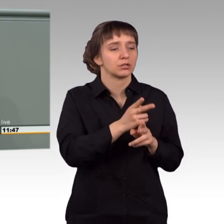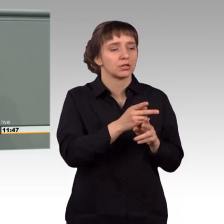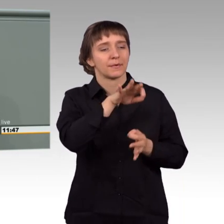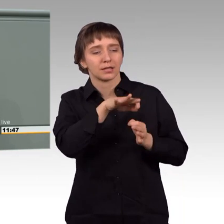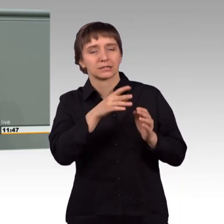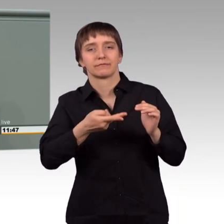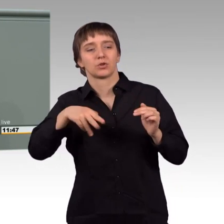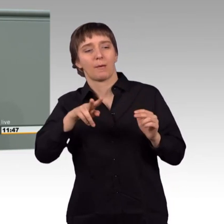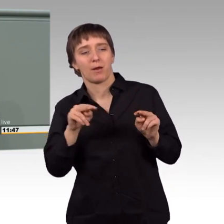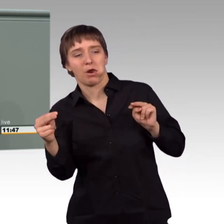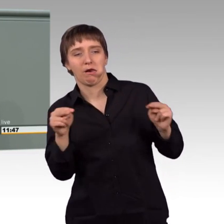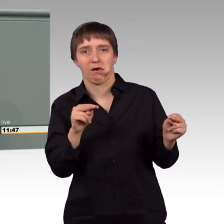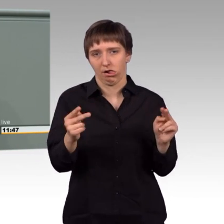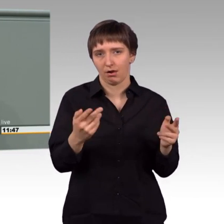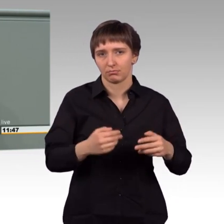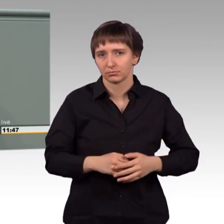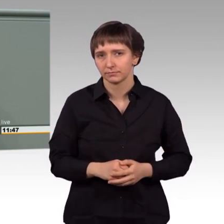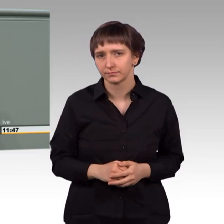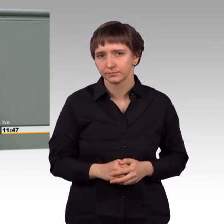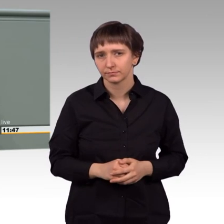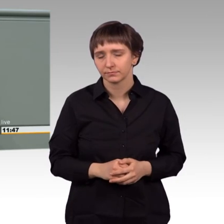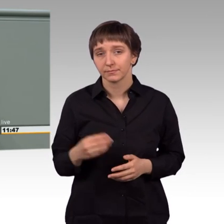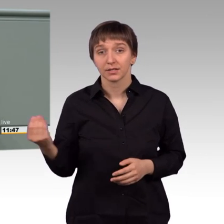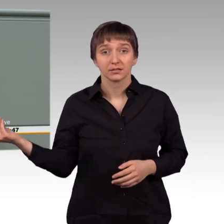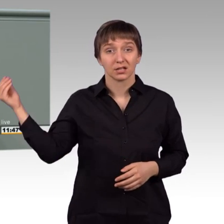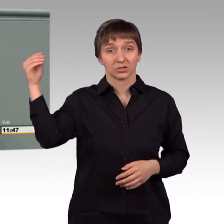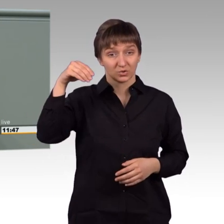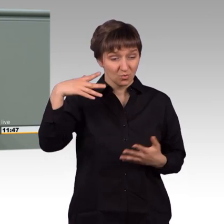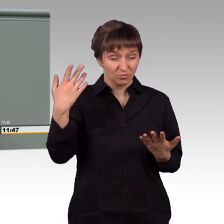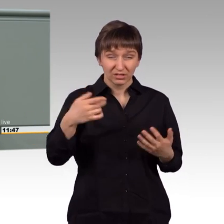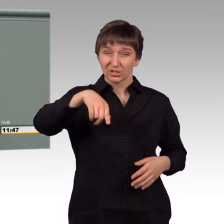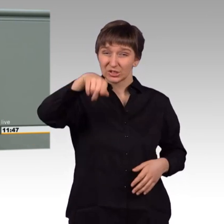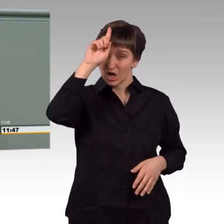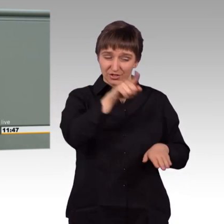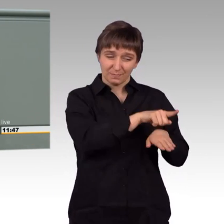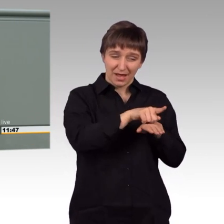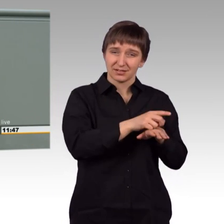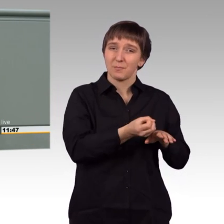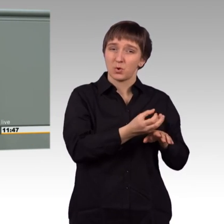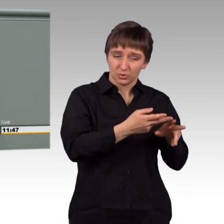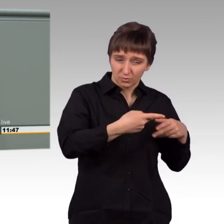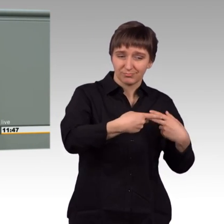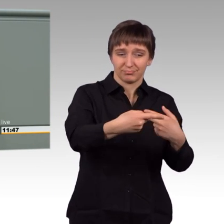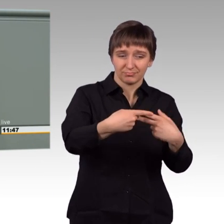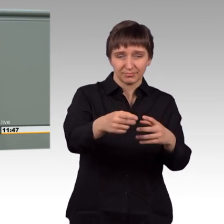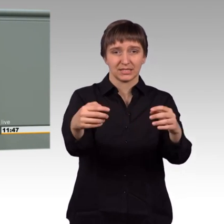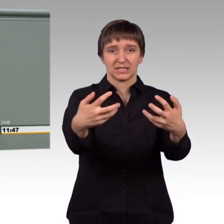Noch dazu wird der Angriff mit Panzern aus deutscher Produktion geführt. Alle Fraktionen hier im Hause haben sich ganz